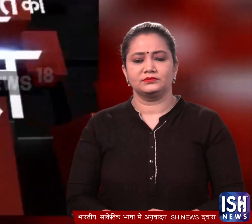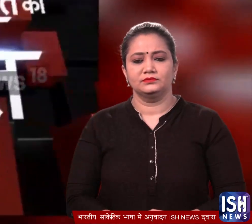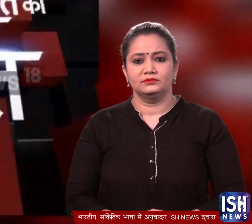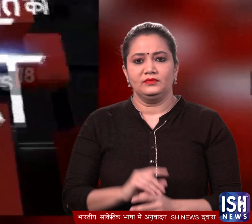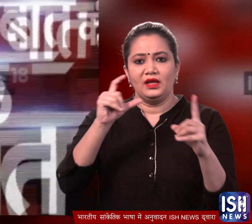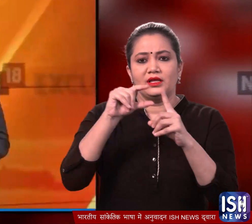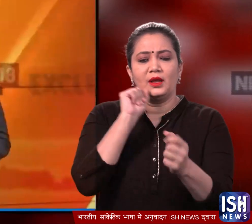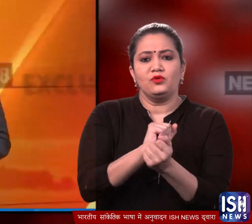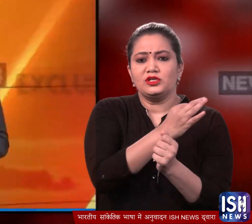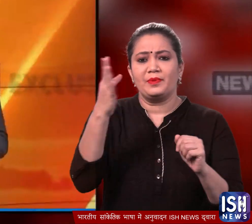हुई।